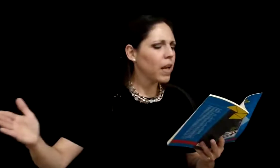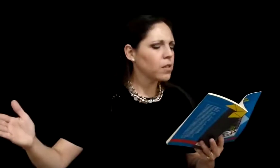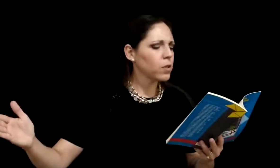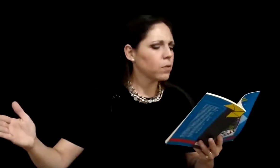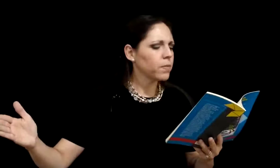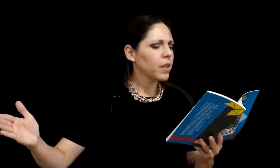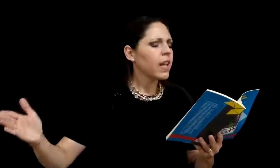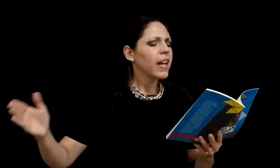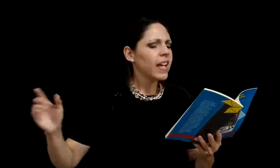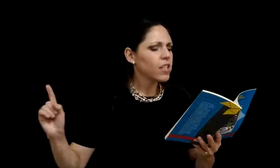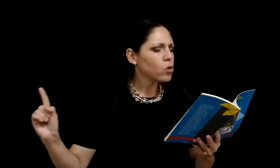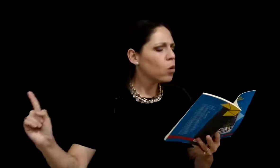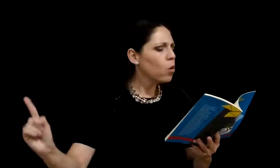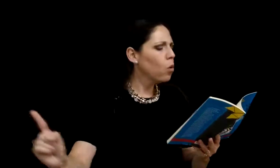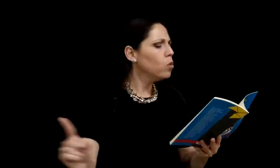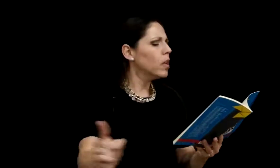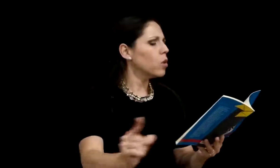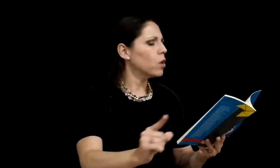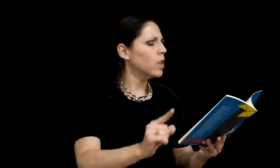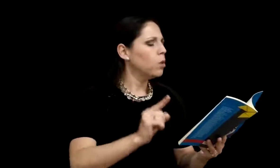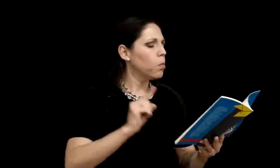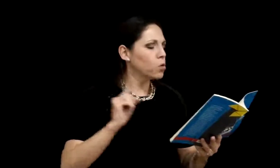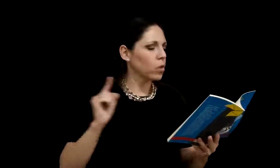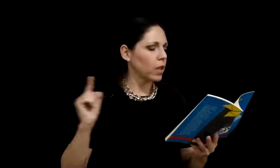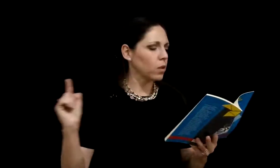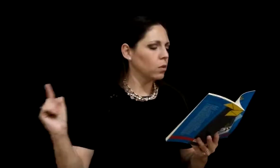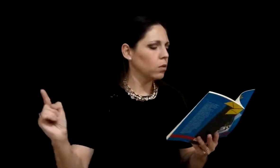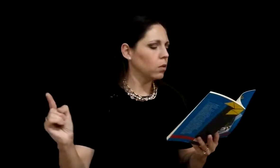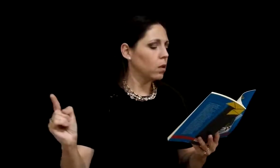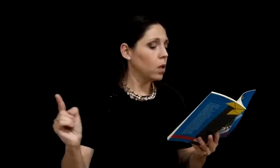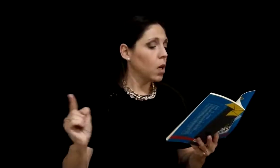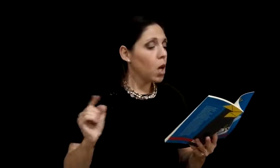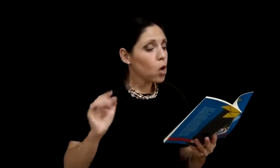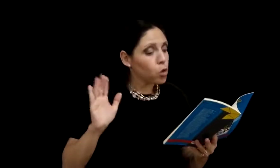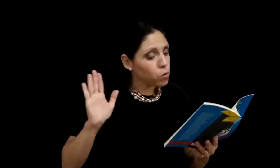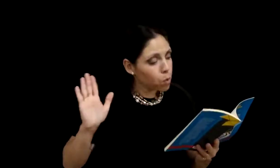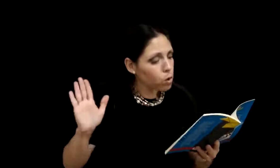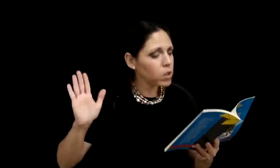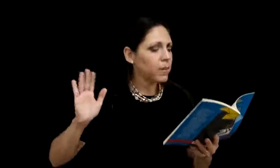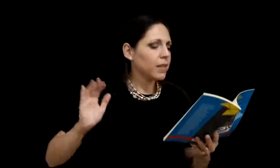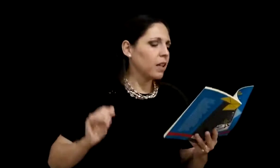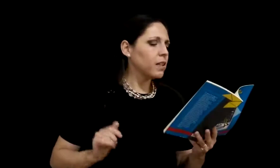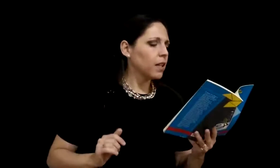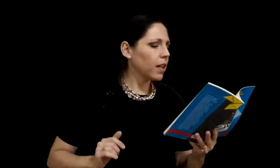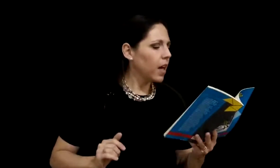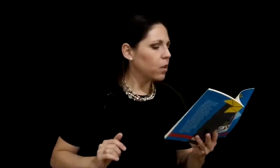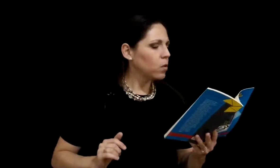palacio e hizo un recorrido por su reino. Los pocos habitantes que quedaron